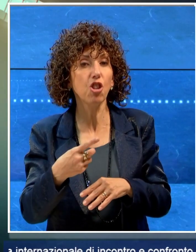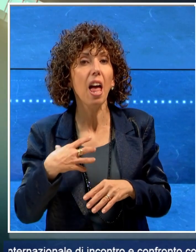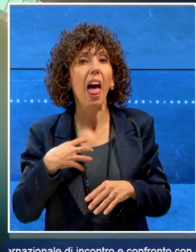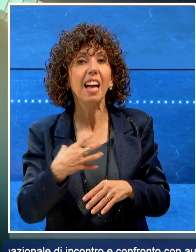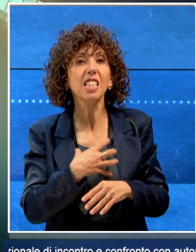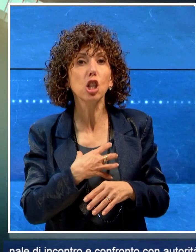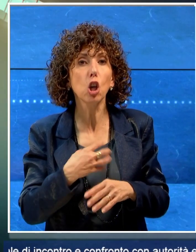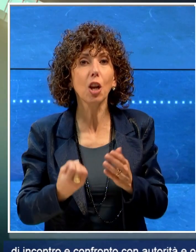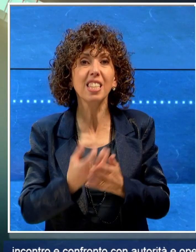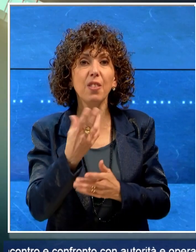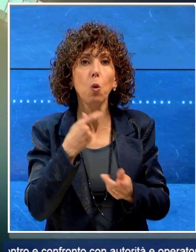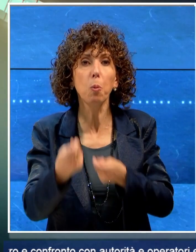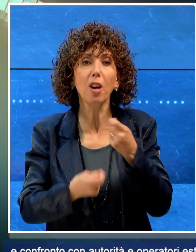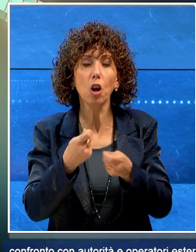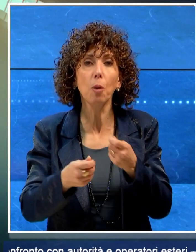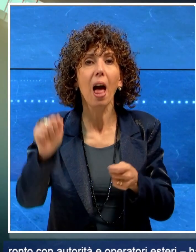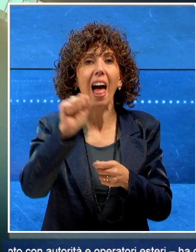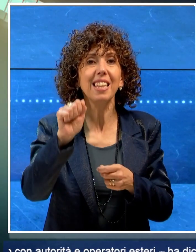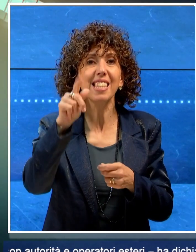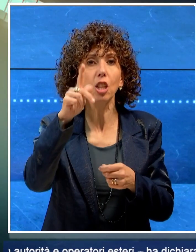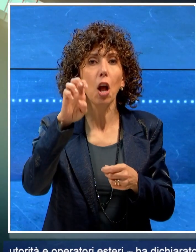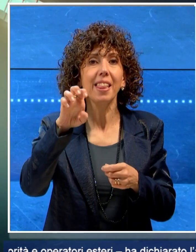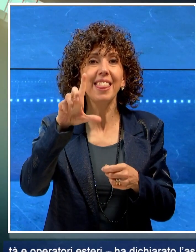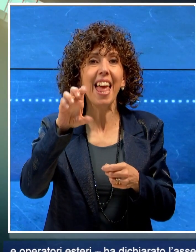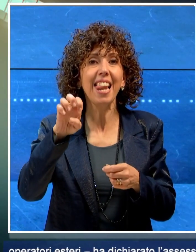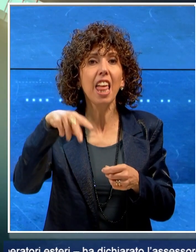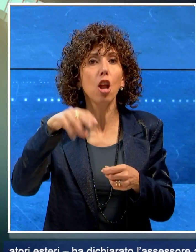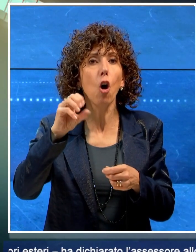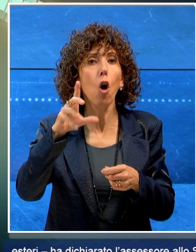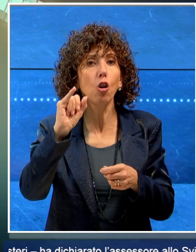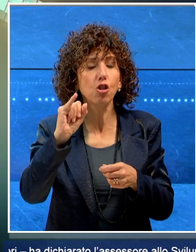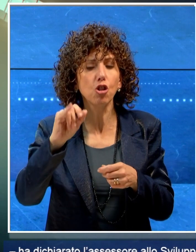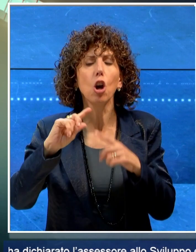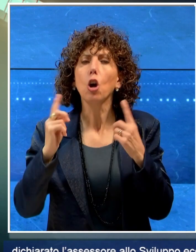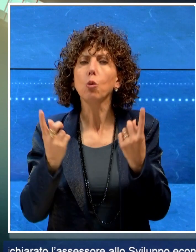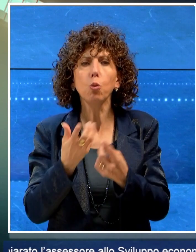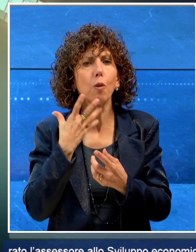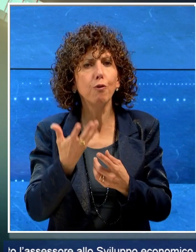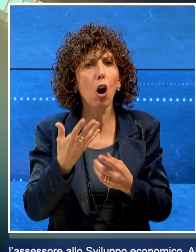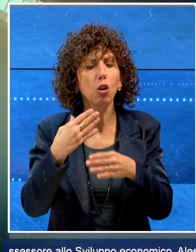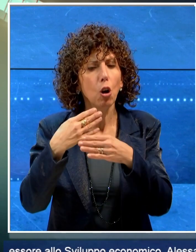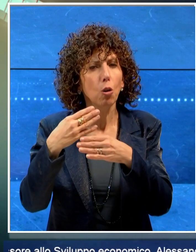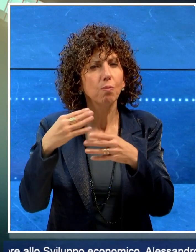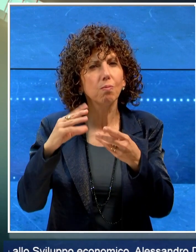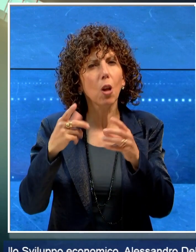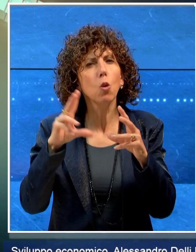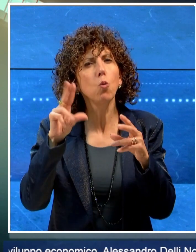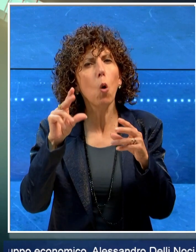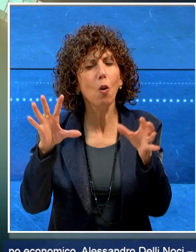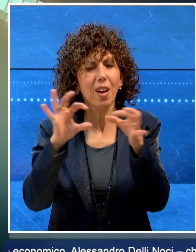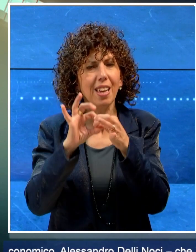allo sviluppo economico Alessandro Dell'Inoci, che hanno tutta l'intenzione di costruire nuove relazioni